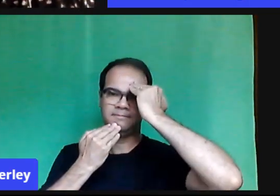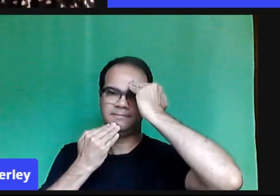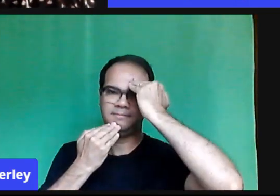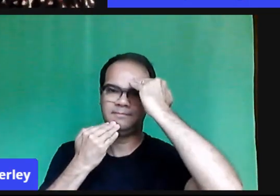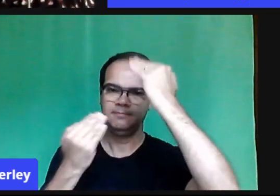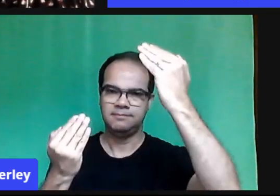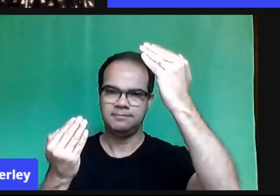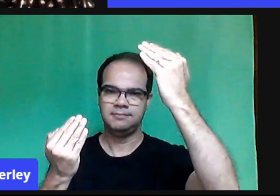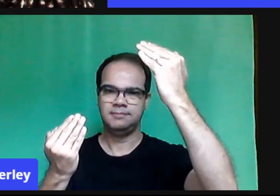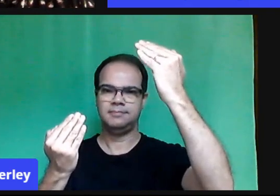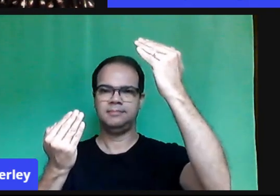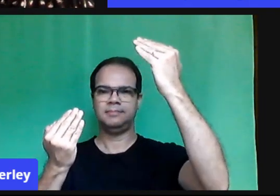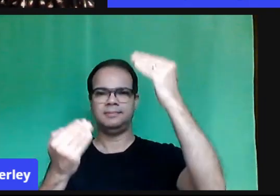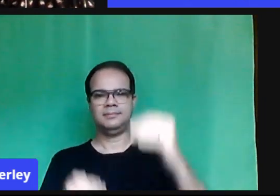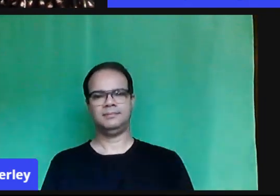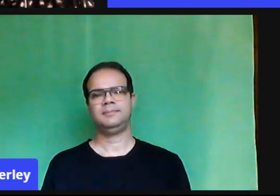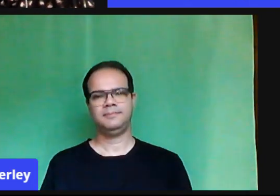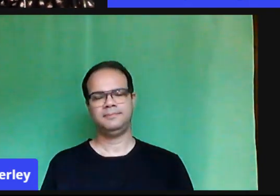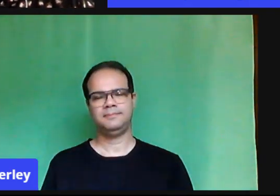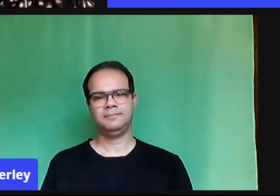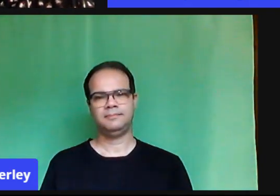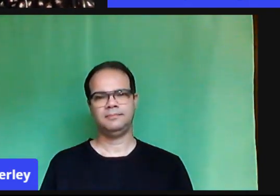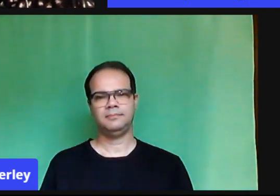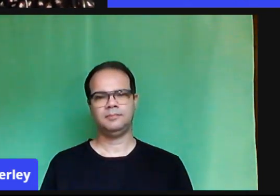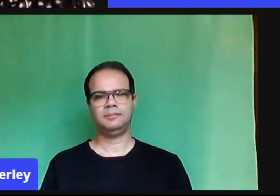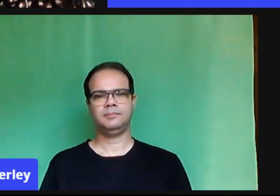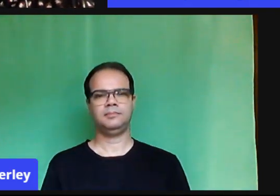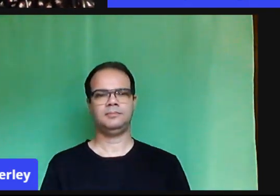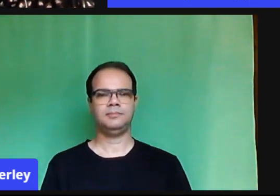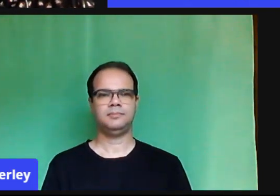agradecemos, professora. Forte abraço. Obrigada. Obrigada.